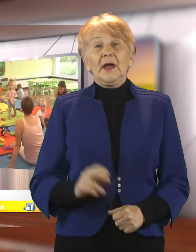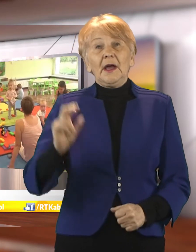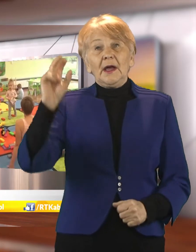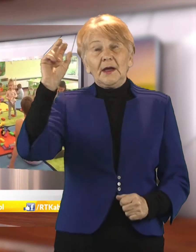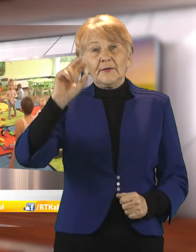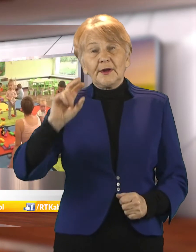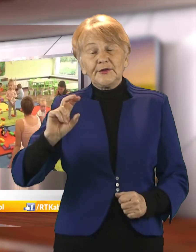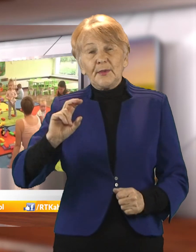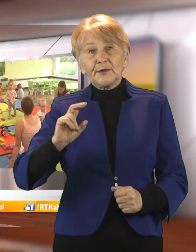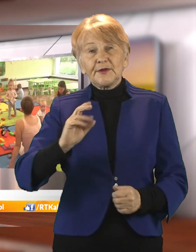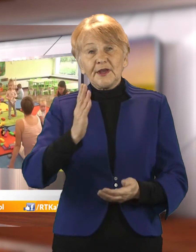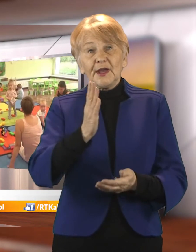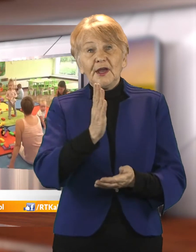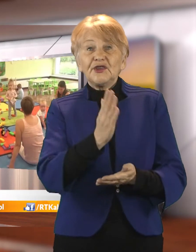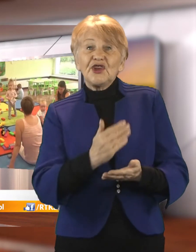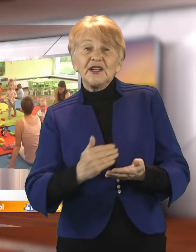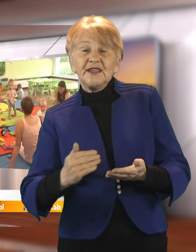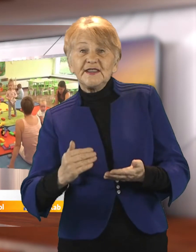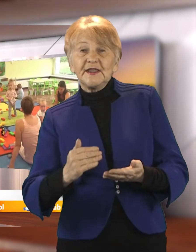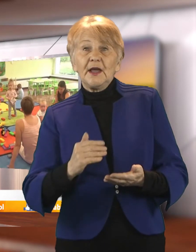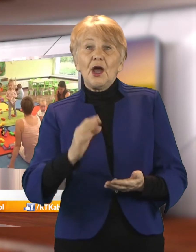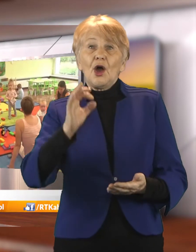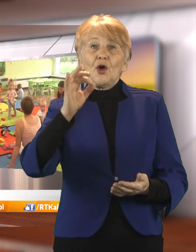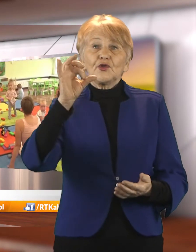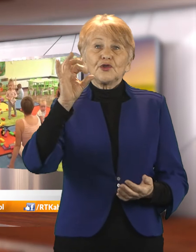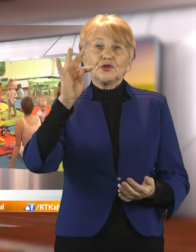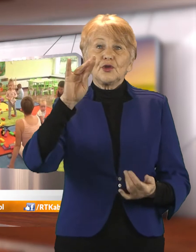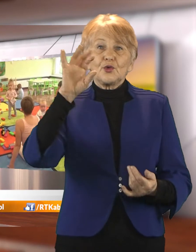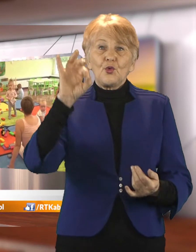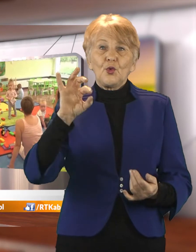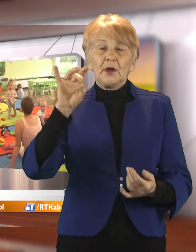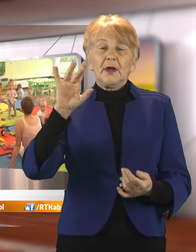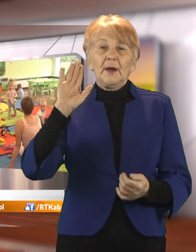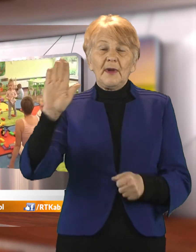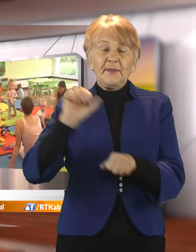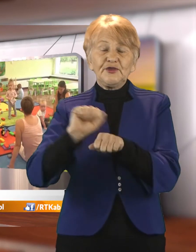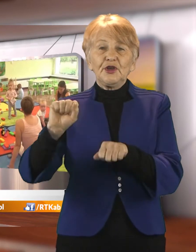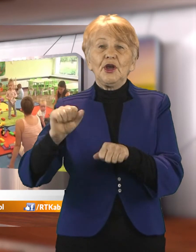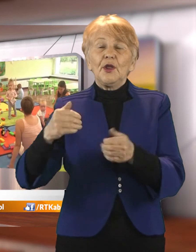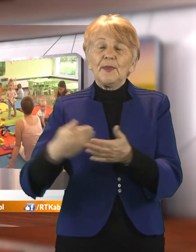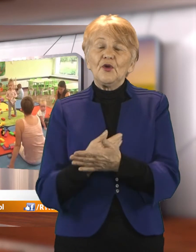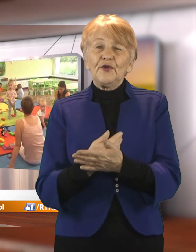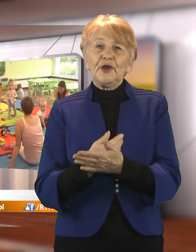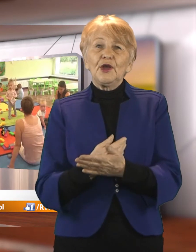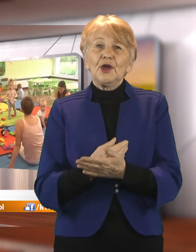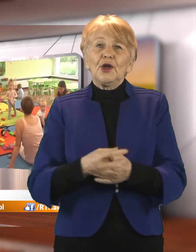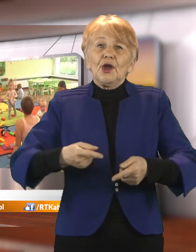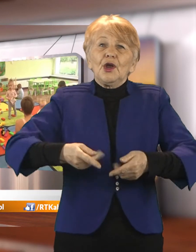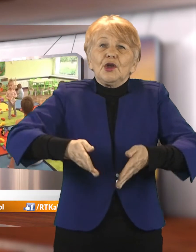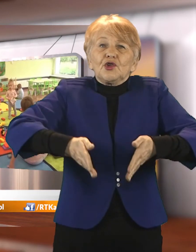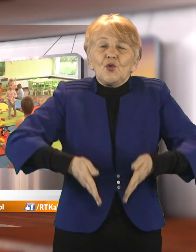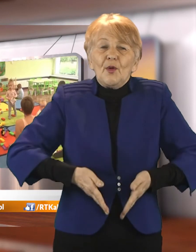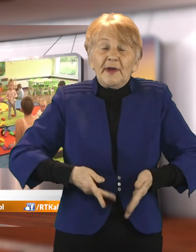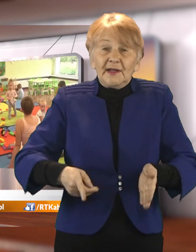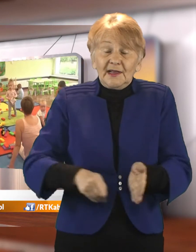W raciborskiej dzielnicy Ostrug jeszcze w tym roku ma powstać miejski żłobek. Po przeprowadzonym przetargu jego budową zajmie się firma